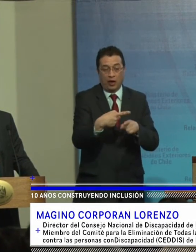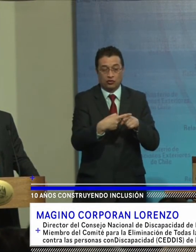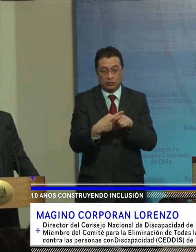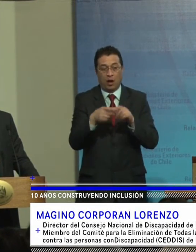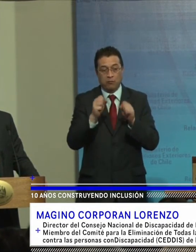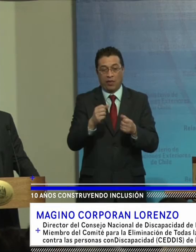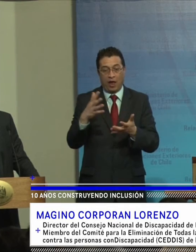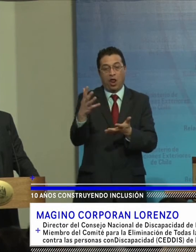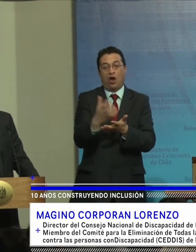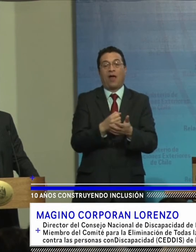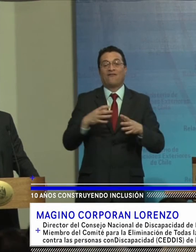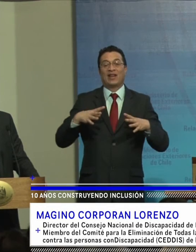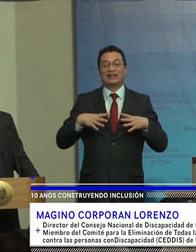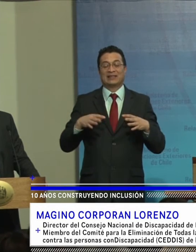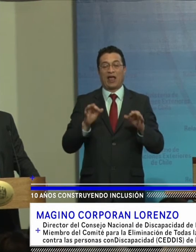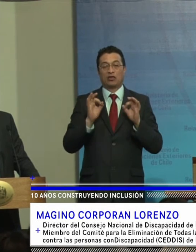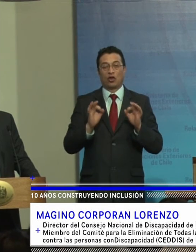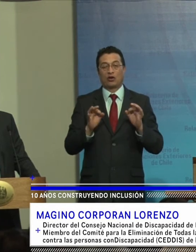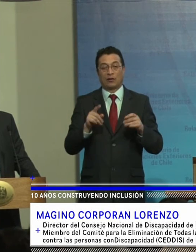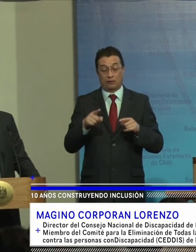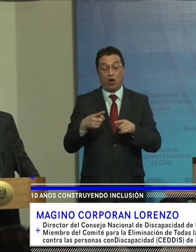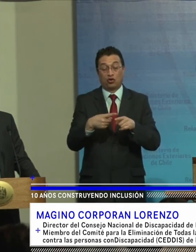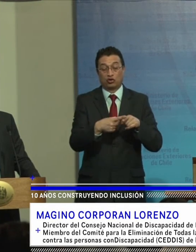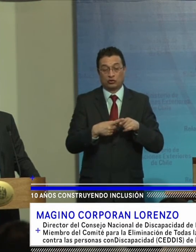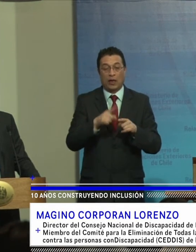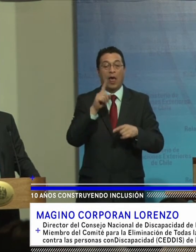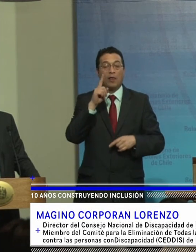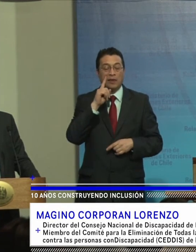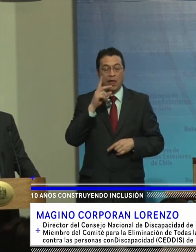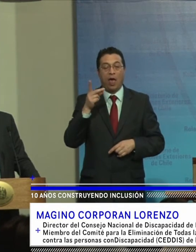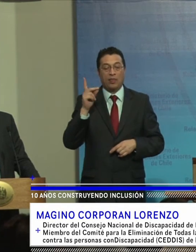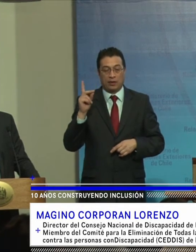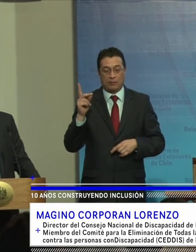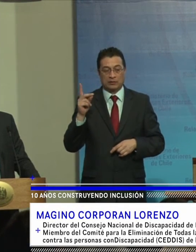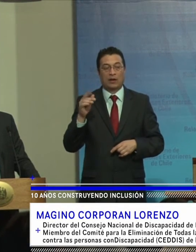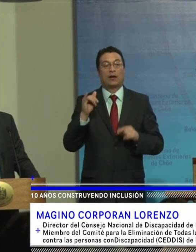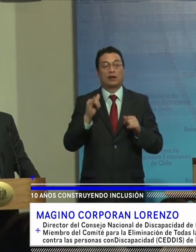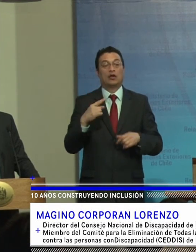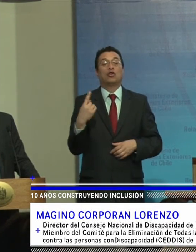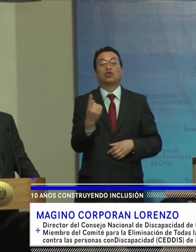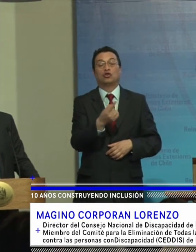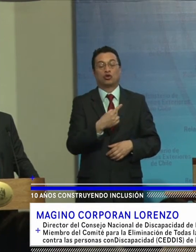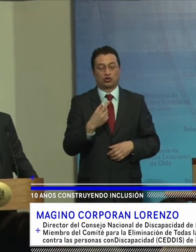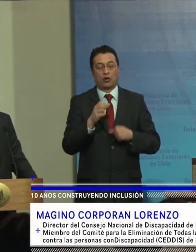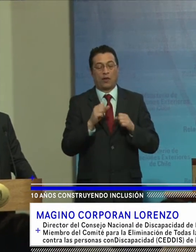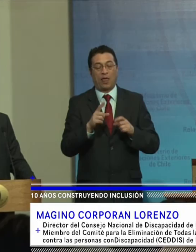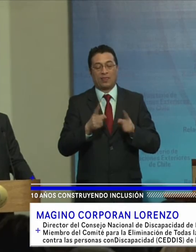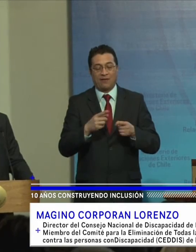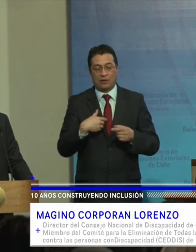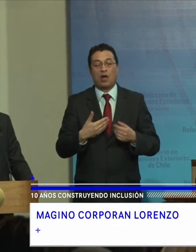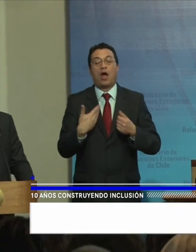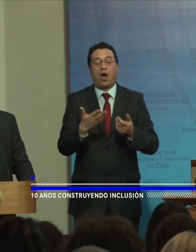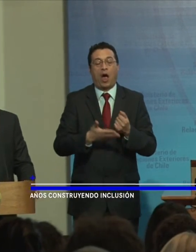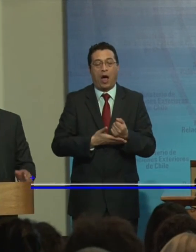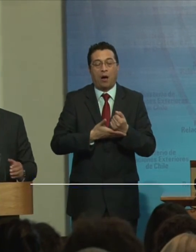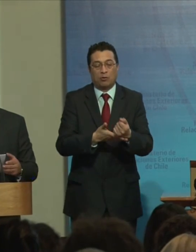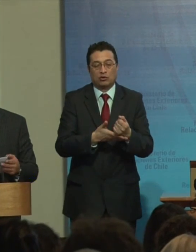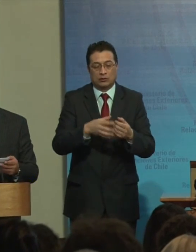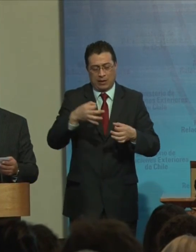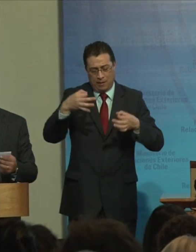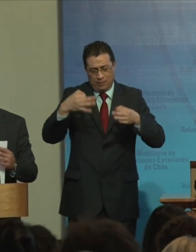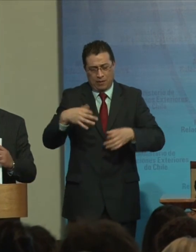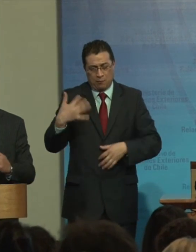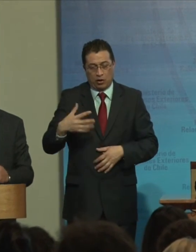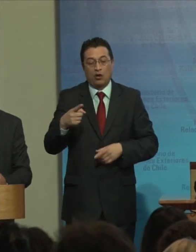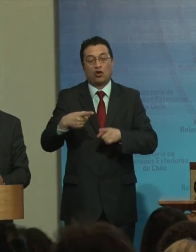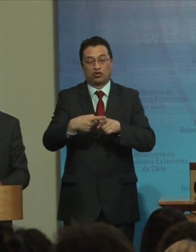Esa felicidad total Es una sociedad Que tiene discapacidad Y nosotros Tenemos que hacer Un aporte significativo Para que la